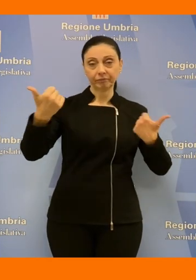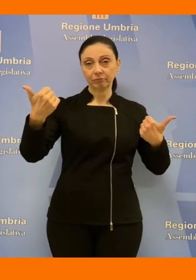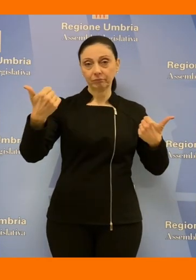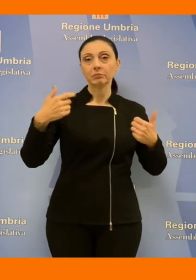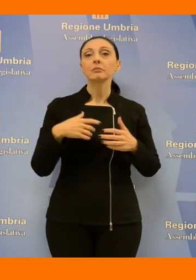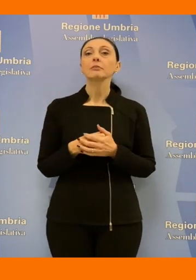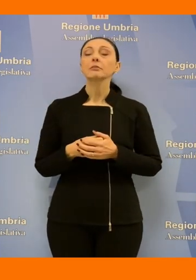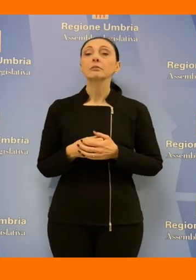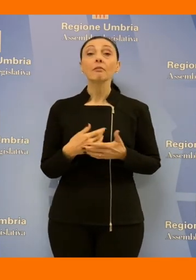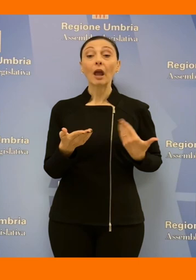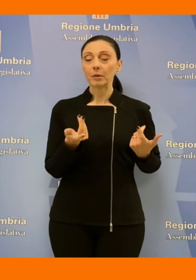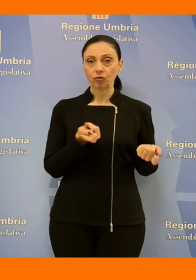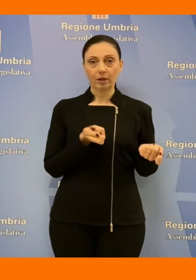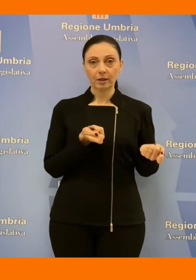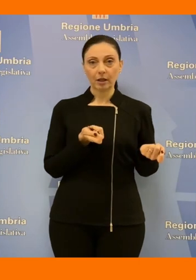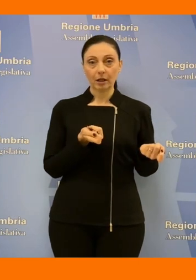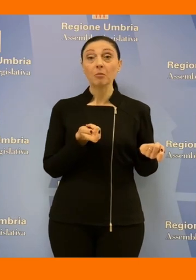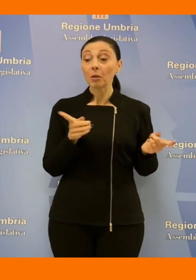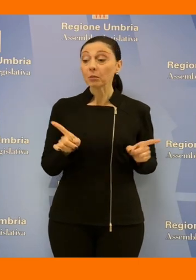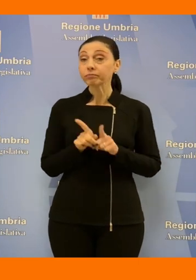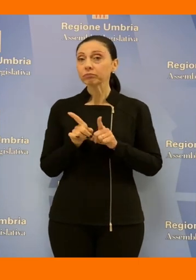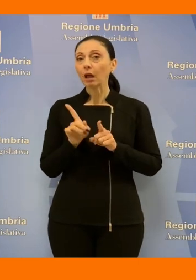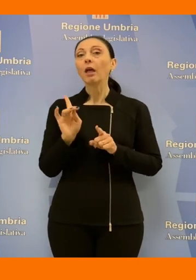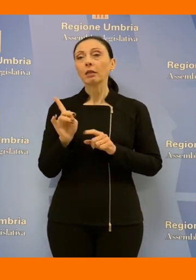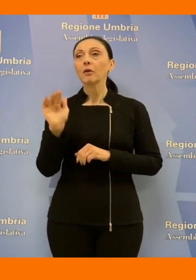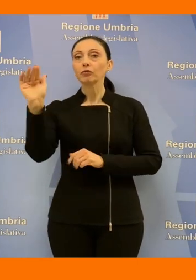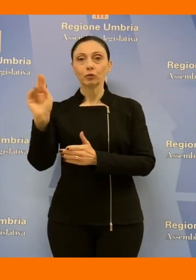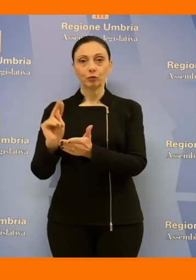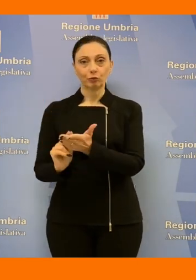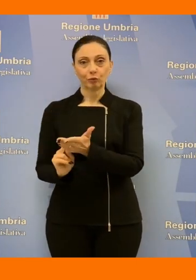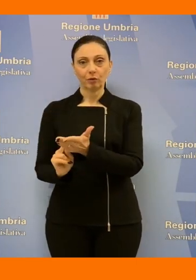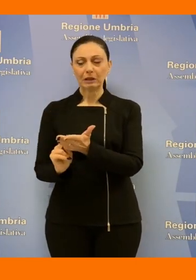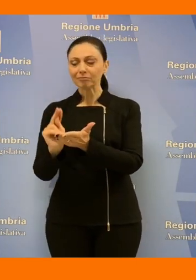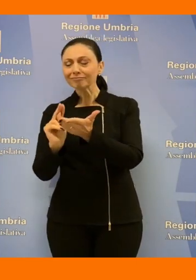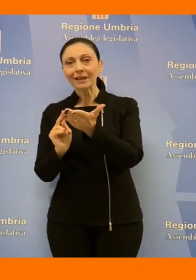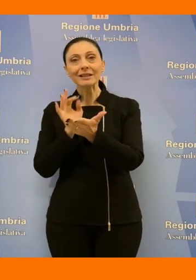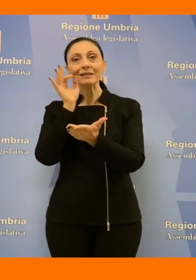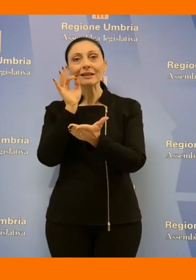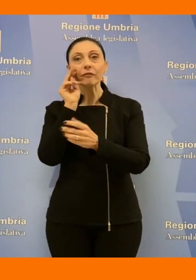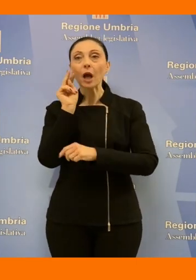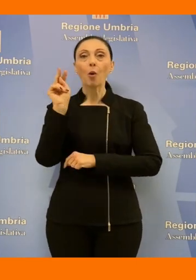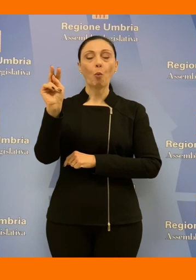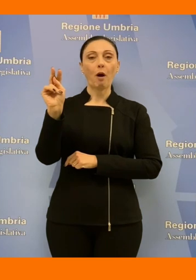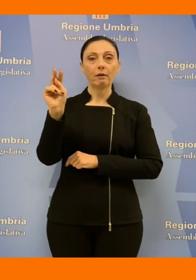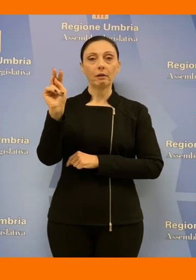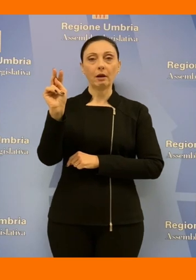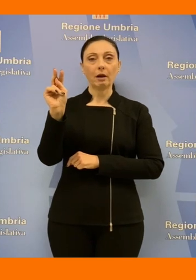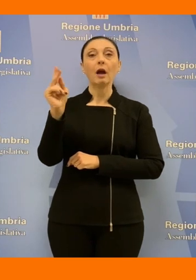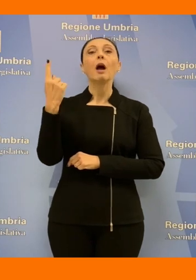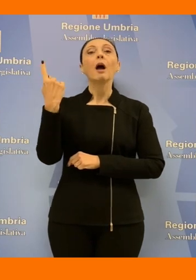'emergenza da gestire ma allo stesso tempo c un futuro da scrivere scrivere il futuro significa guardare avanti e definire le ambizioni della